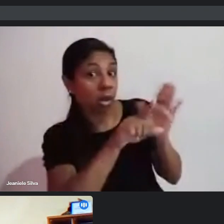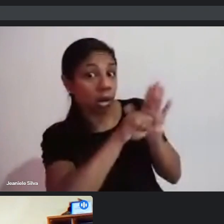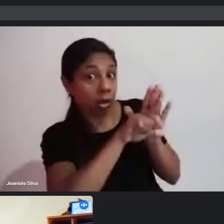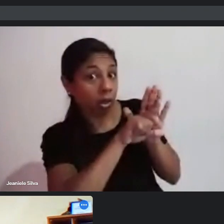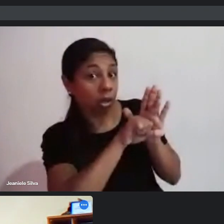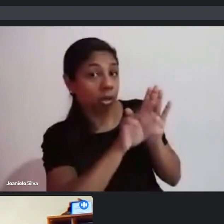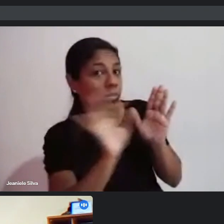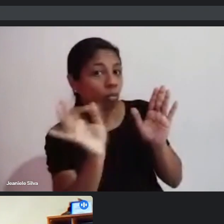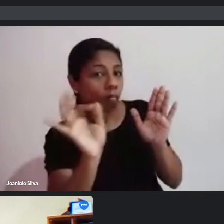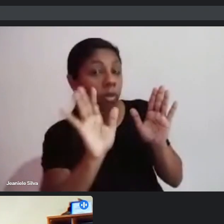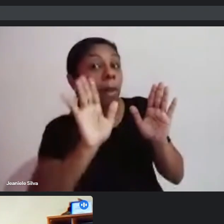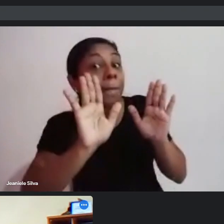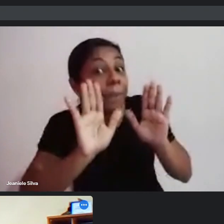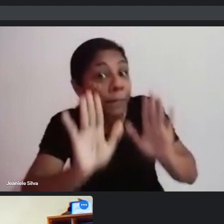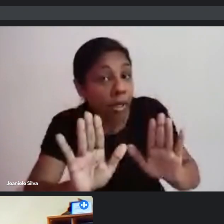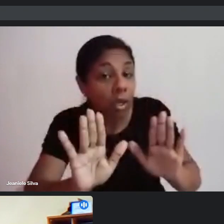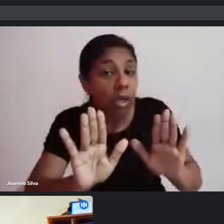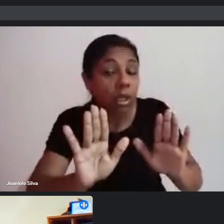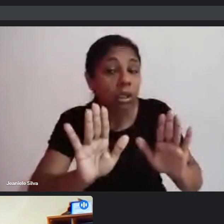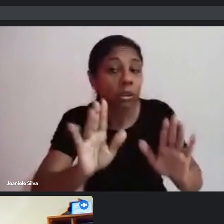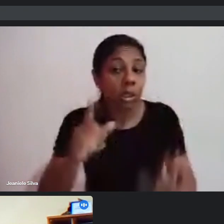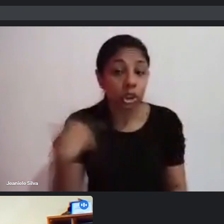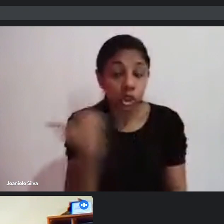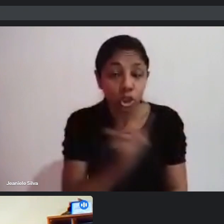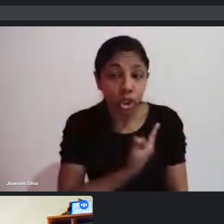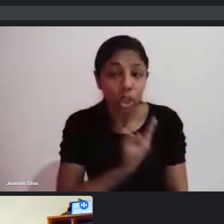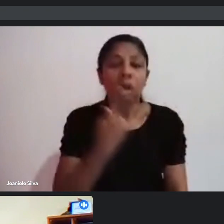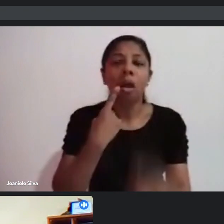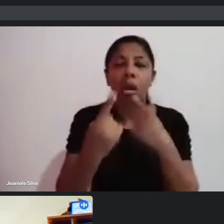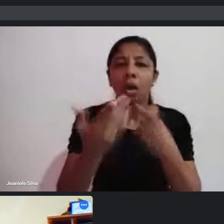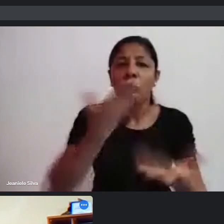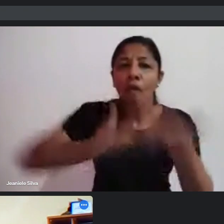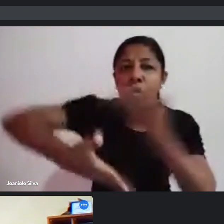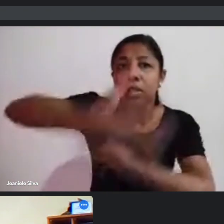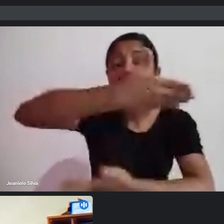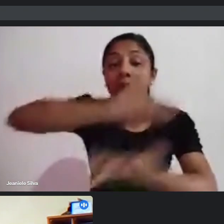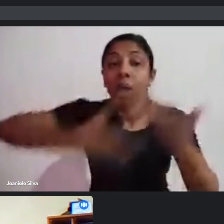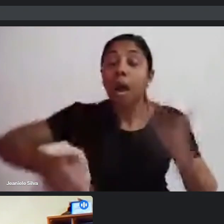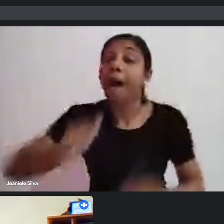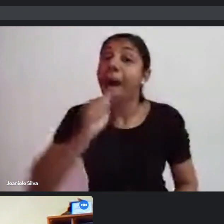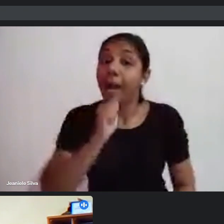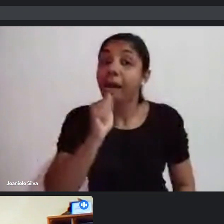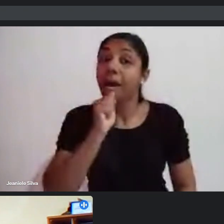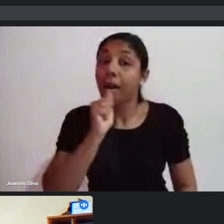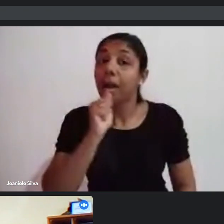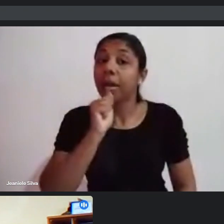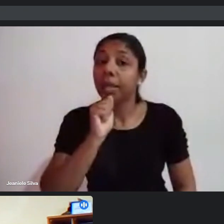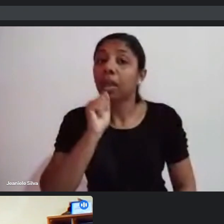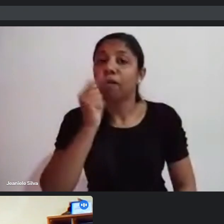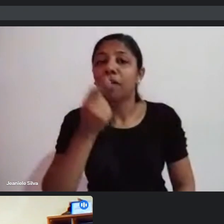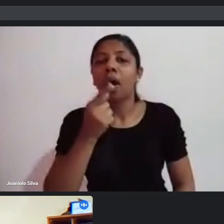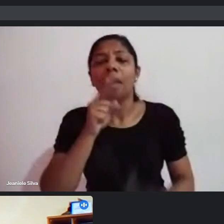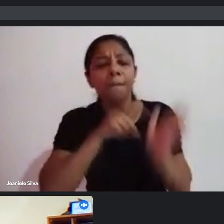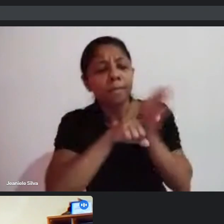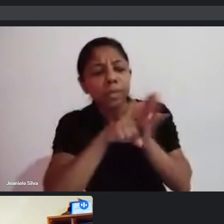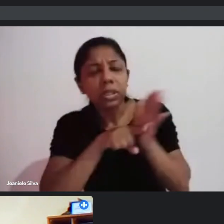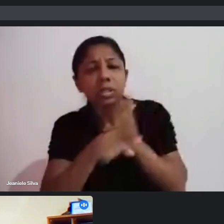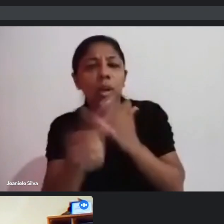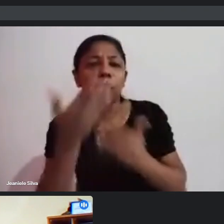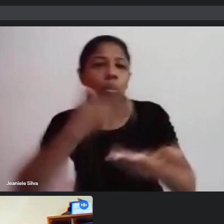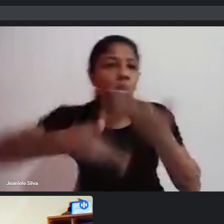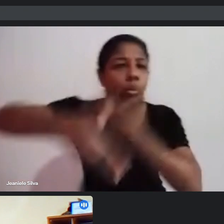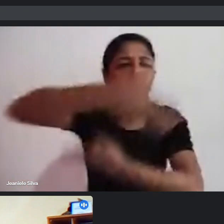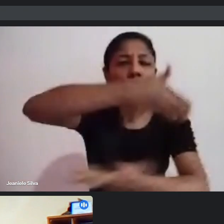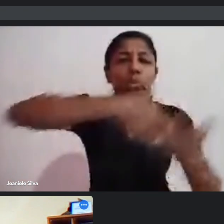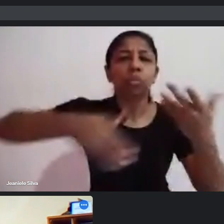Porém, a gente está dialogando e iremos ainda fazer a consulta e o diálogo com todo esse segmento